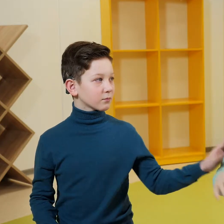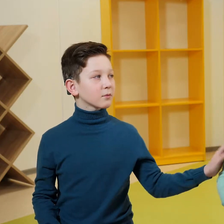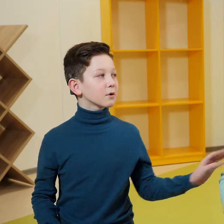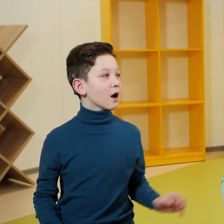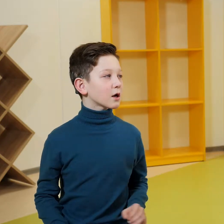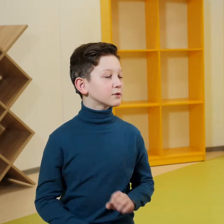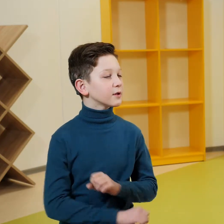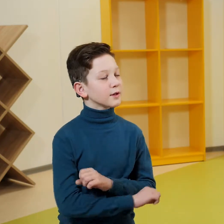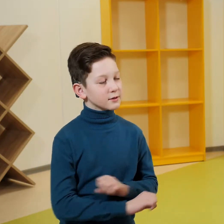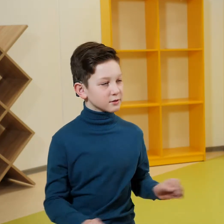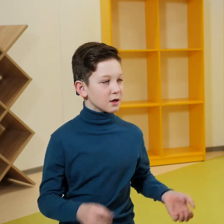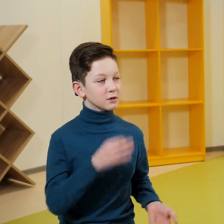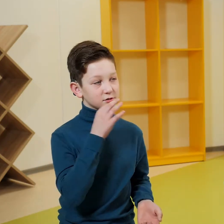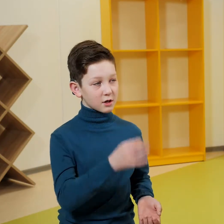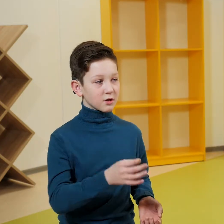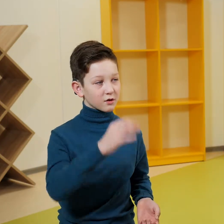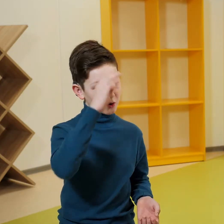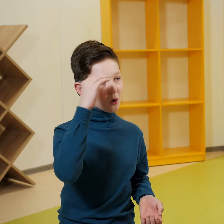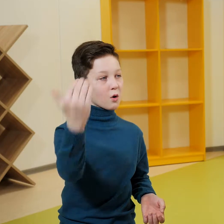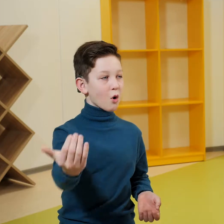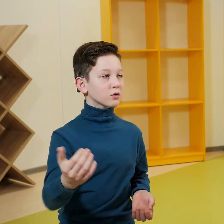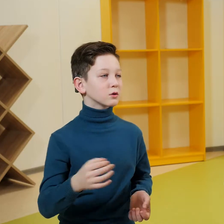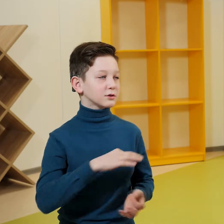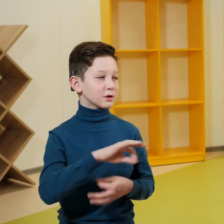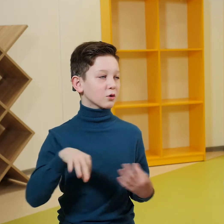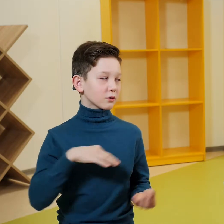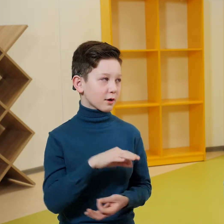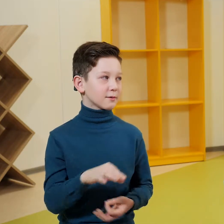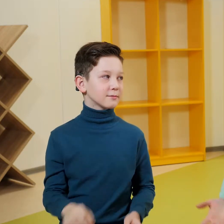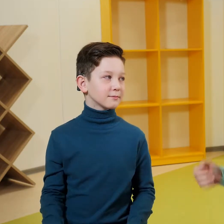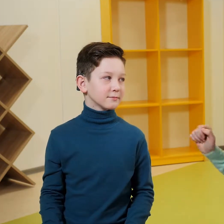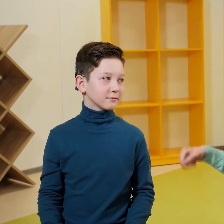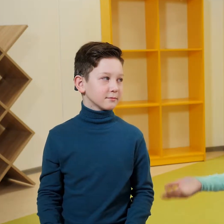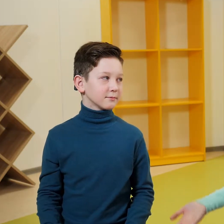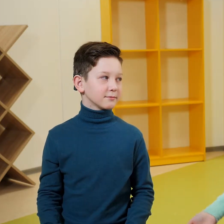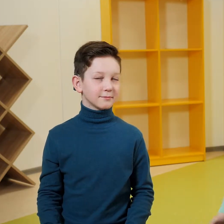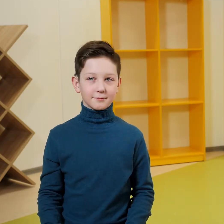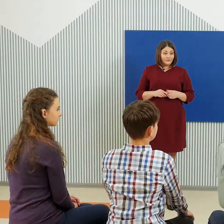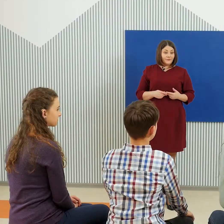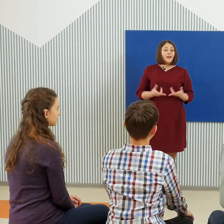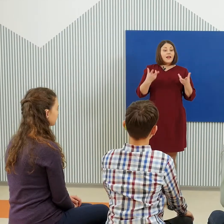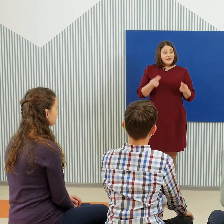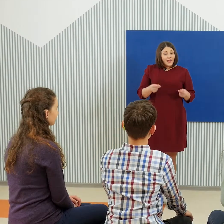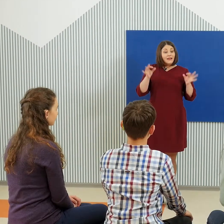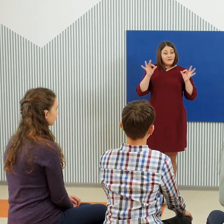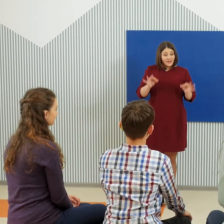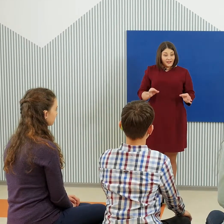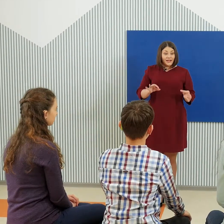А разве нельзя сказать «он» – сирота? Можно. Да, верно.